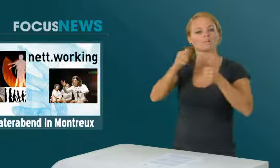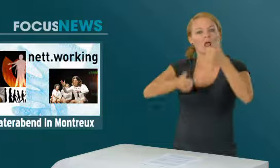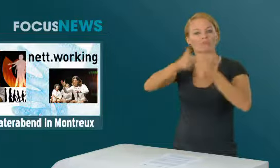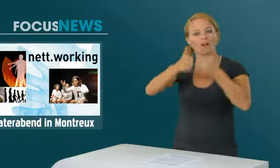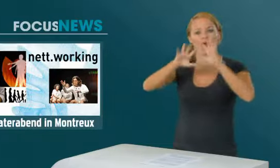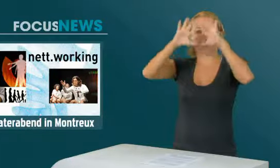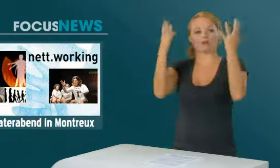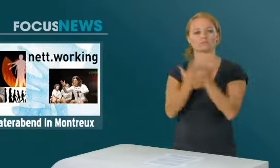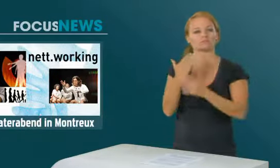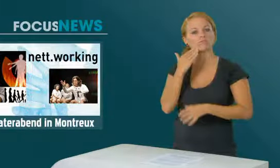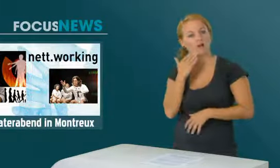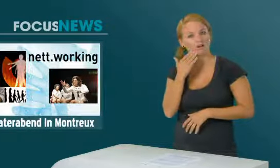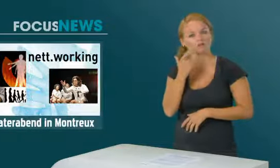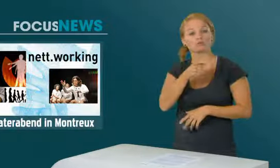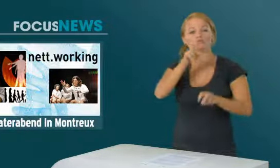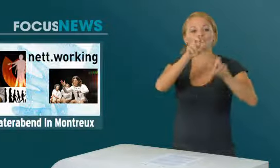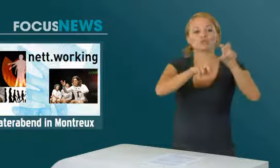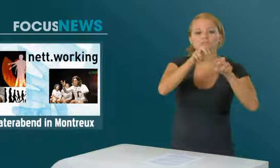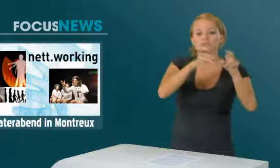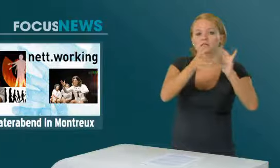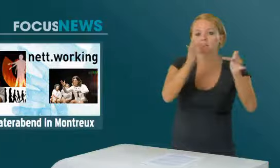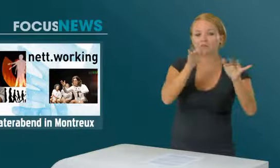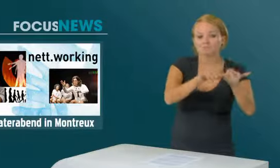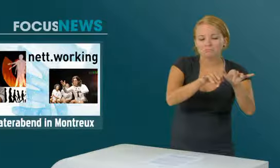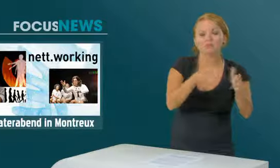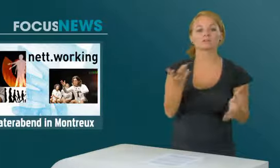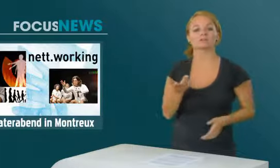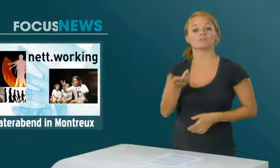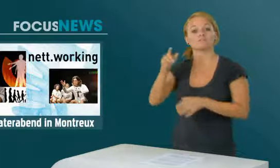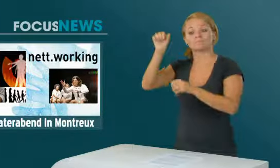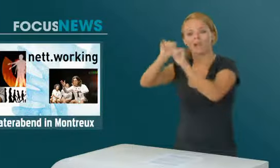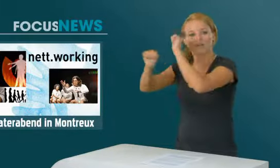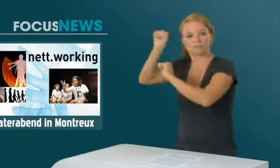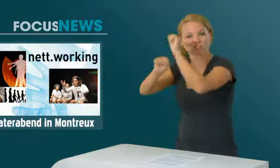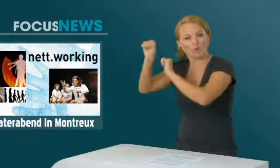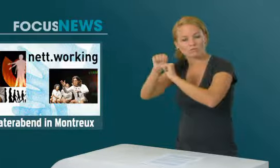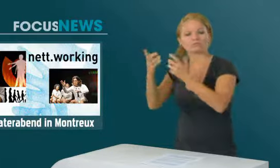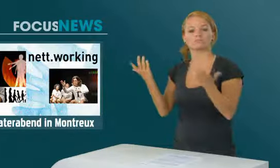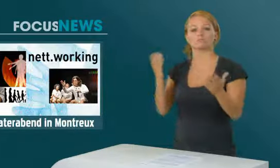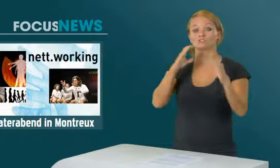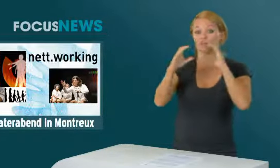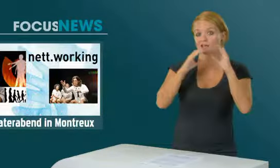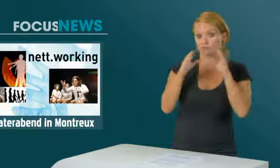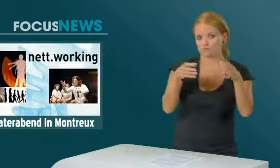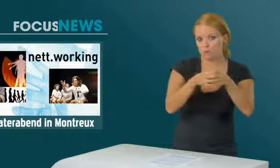ihrem privaten und beruflichen Alltag das Internet nutzen. Manipulation, Chatroom,